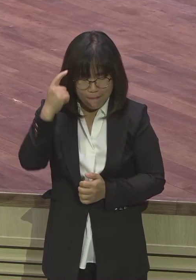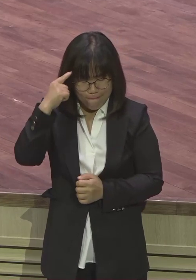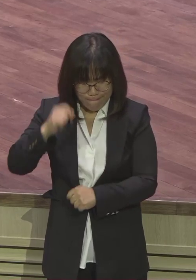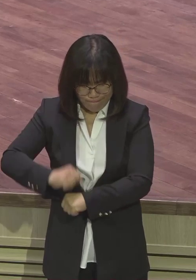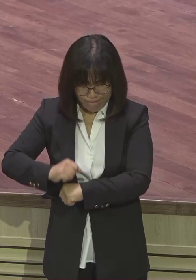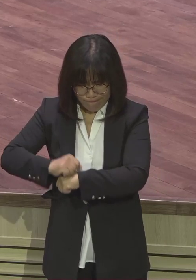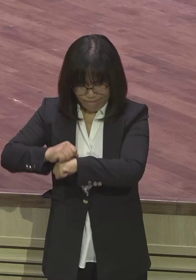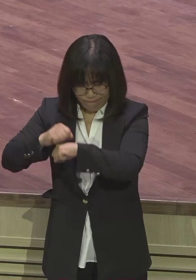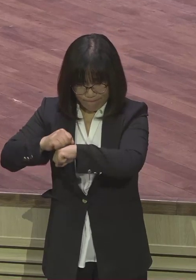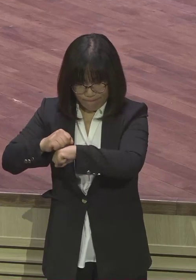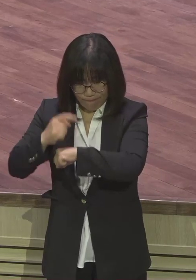상황이었어요.